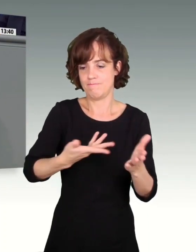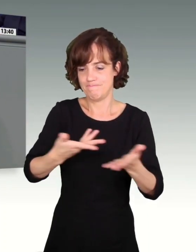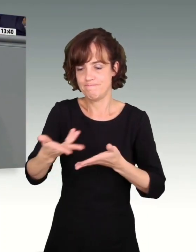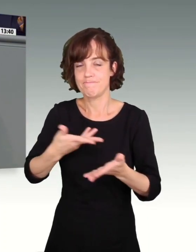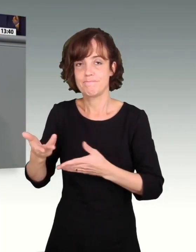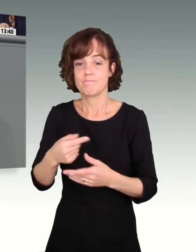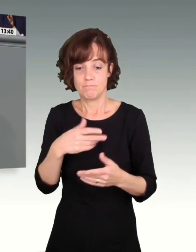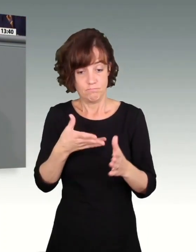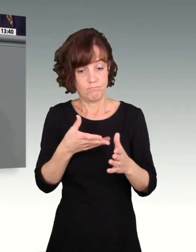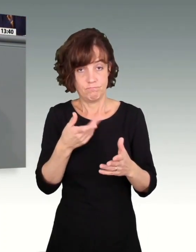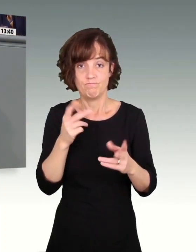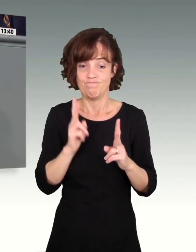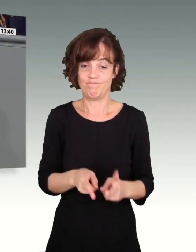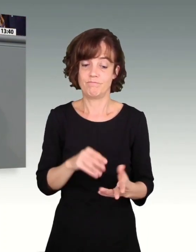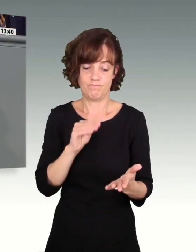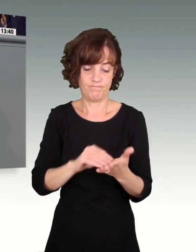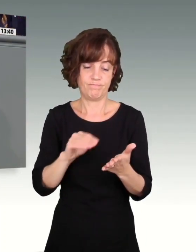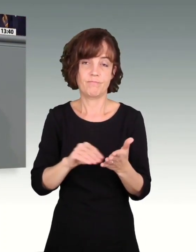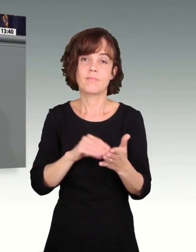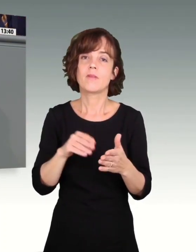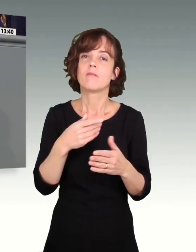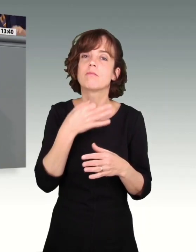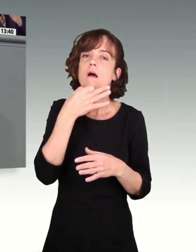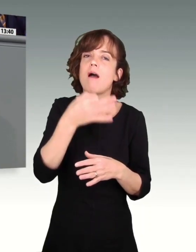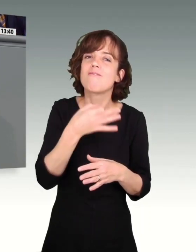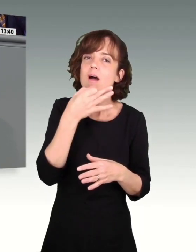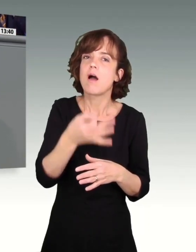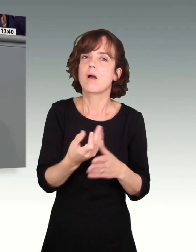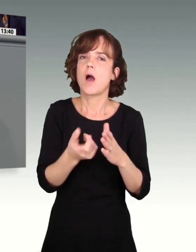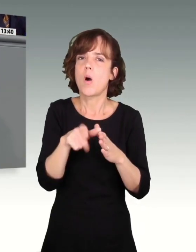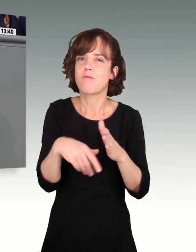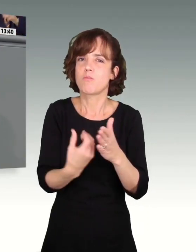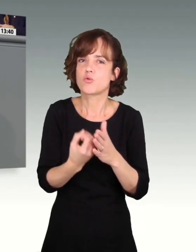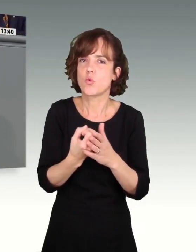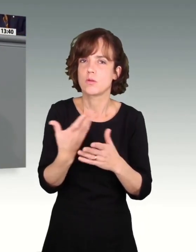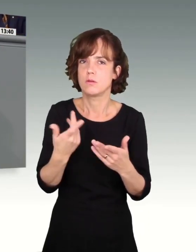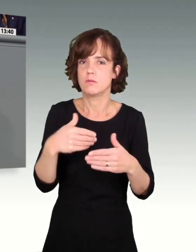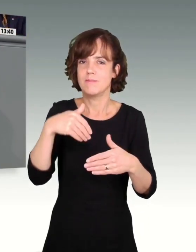Nachfrage im Binnenbereich, die Nachfrage der ArbeitnehmerInnen,